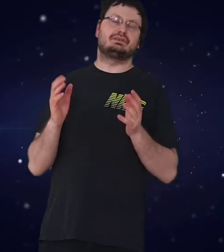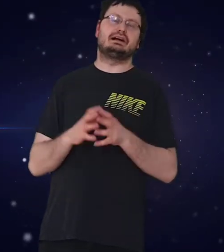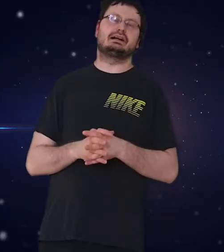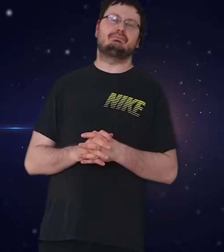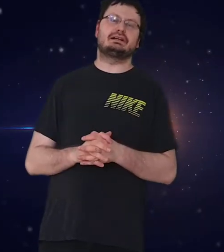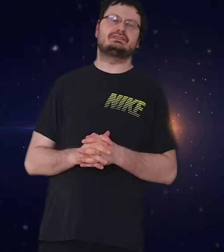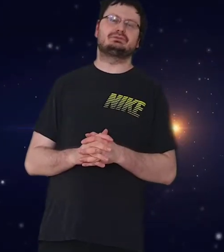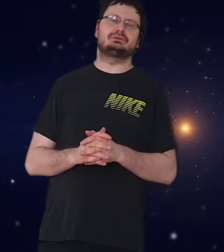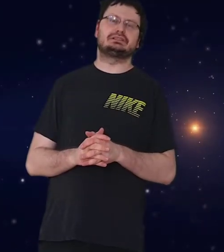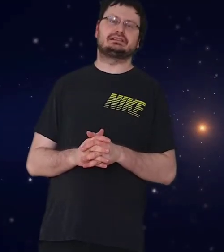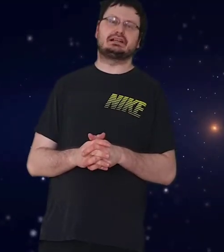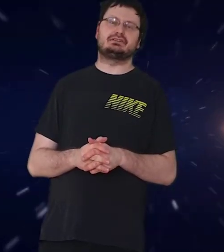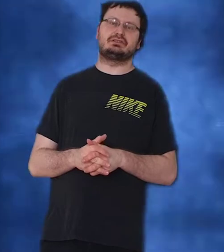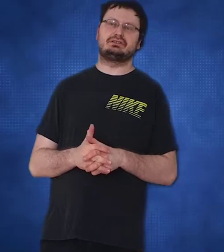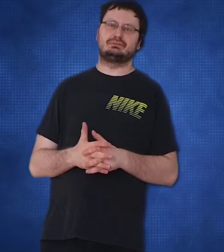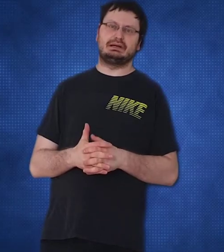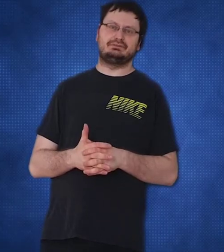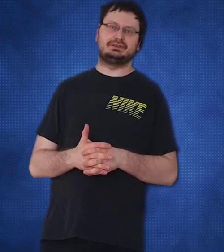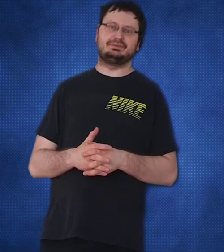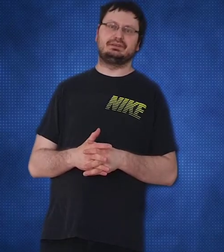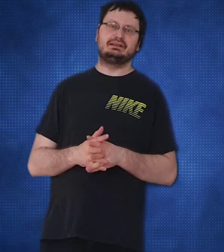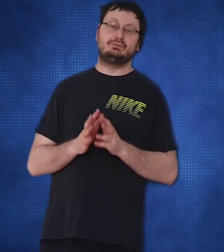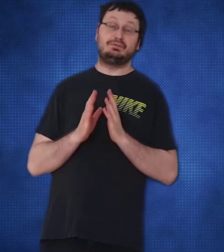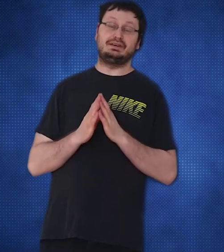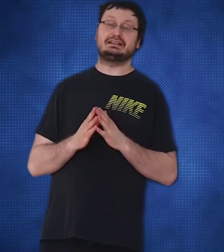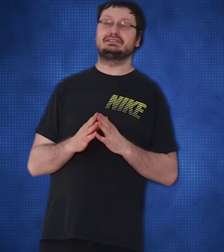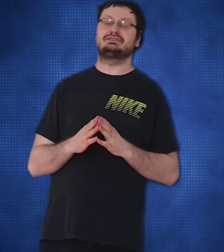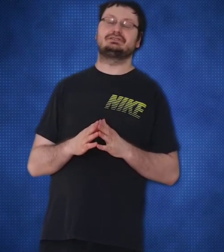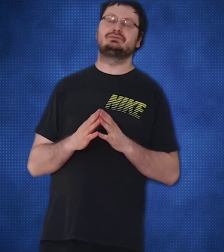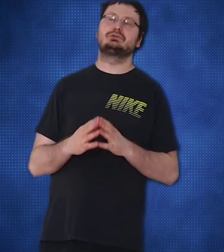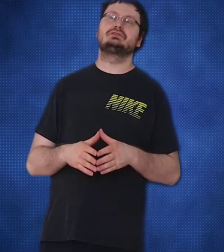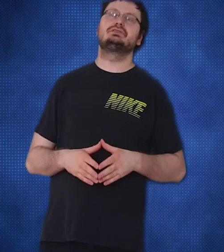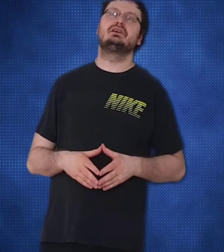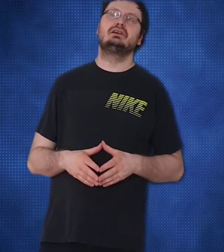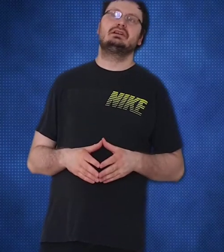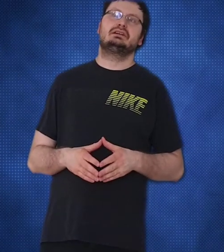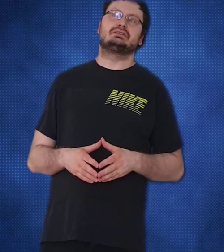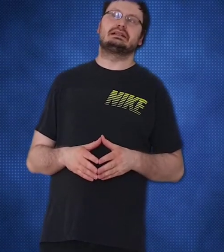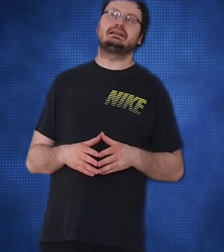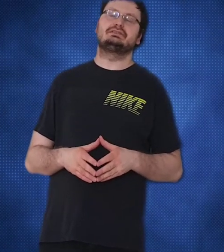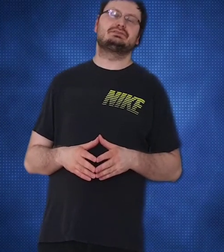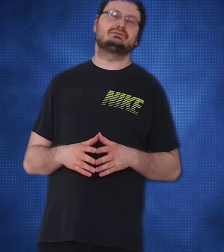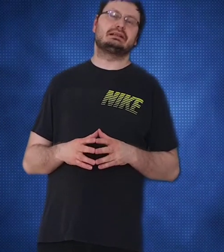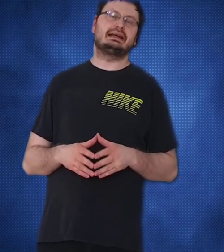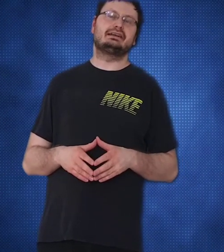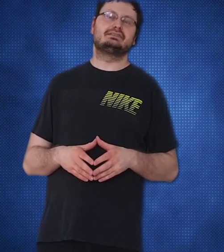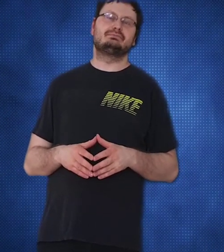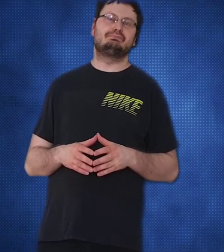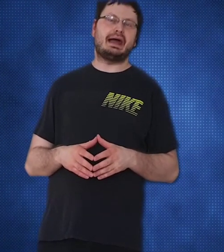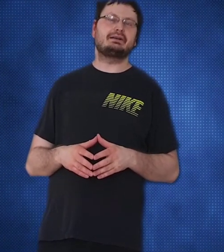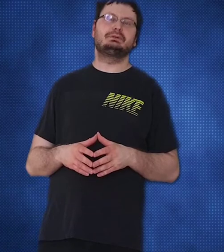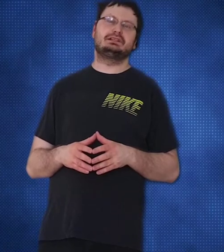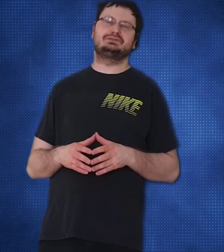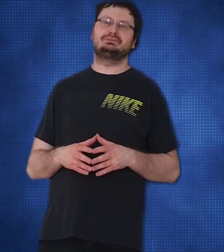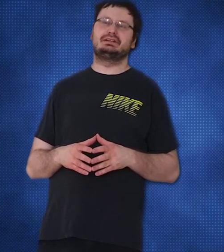Fragen habt, macht das ruhig, dann kann ich euch diese beantworten. So Fakt ist noch, zum Schluss noch, so ein kleiner, so ein kleiner Bergredi von mir.